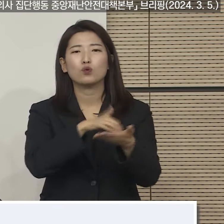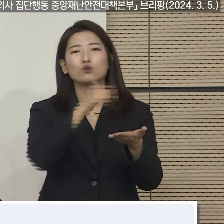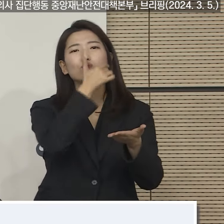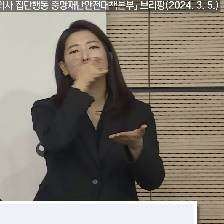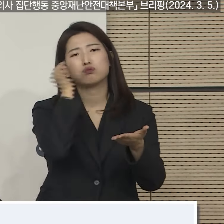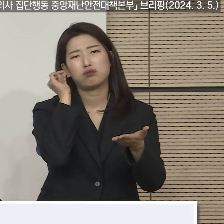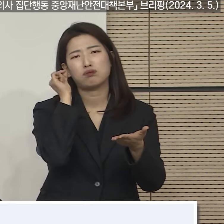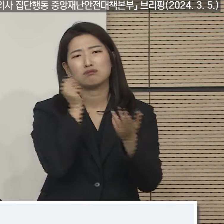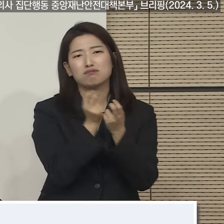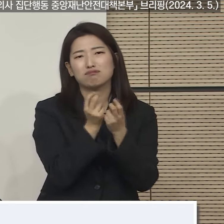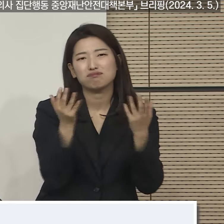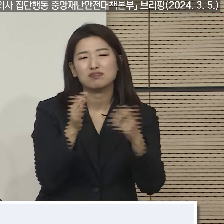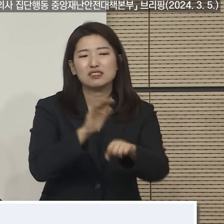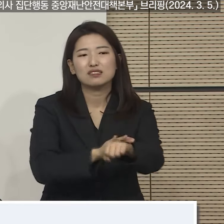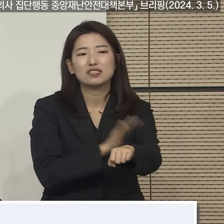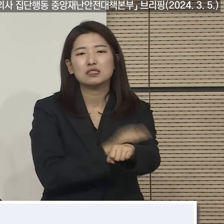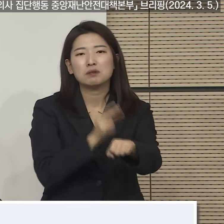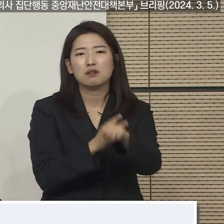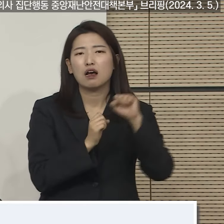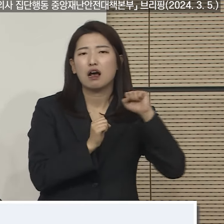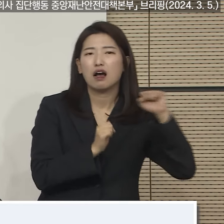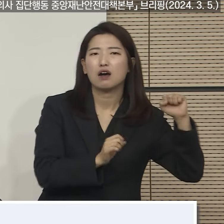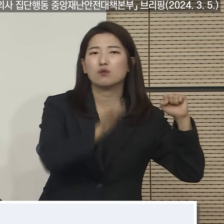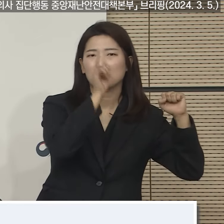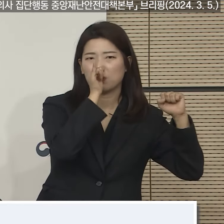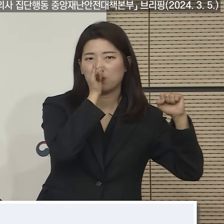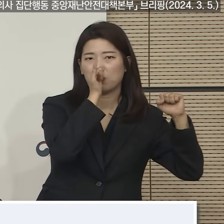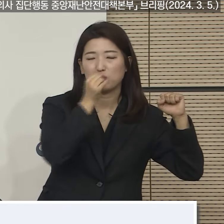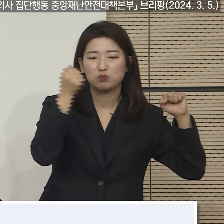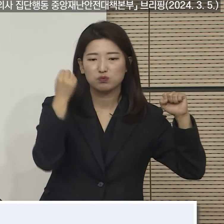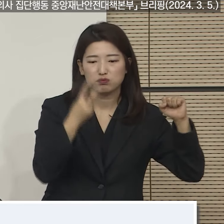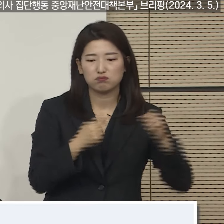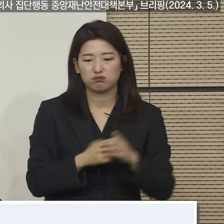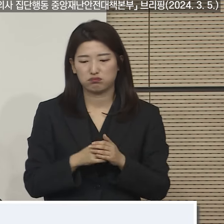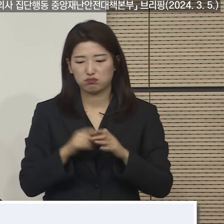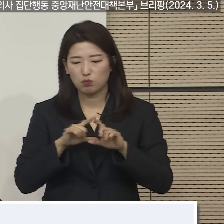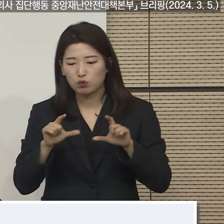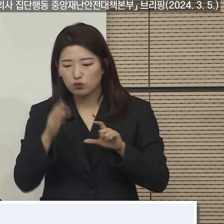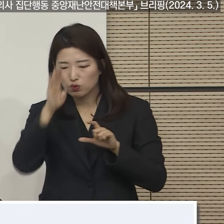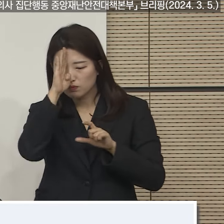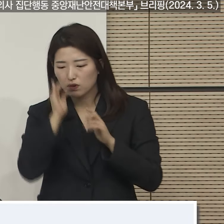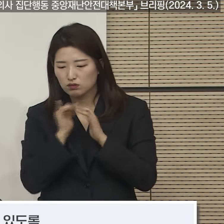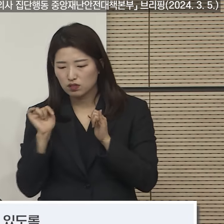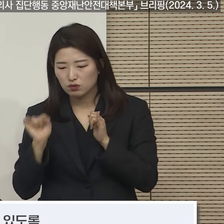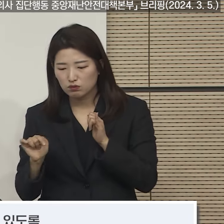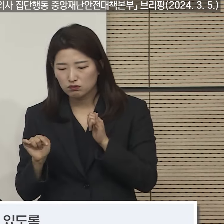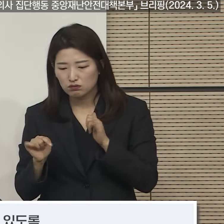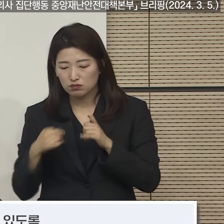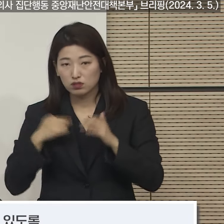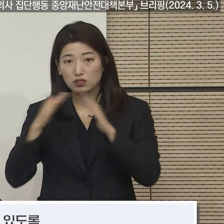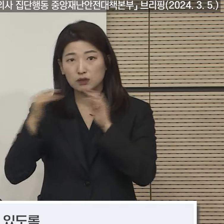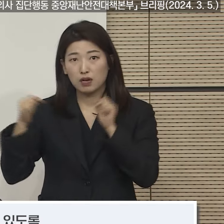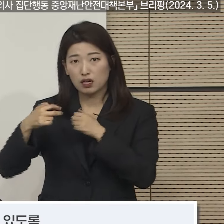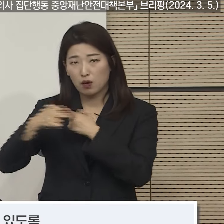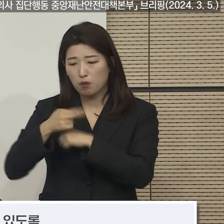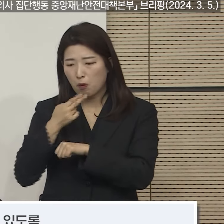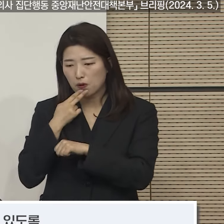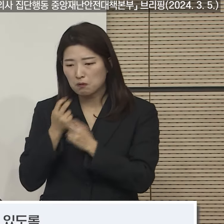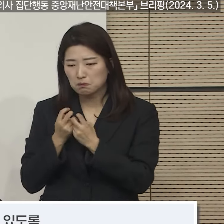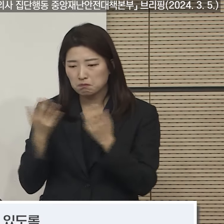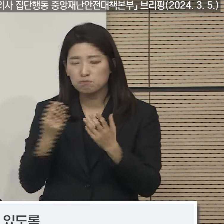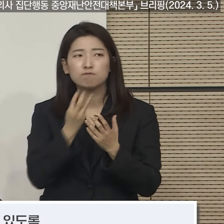비중증 환자도 수도권 상급종합병원으로 집중될 수밖에 없었던 현재의 왜곡된